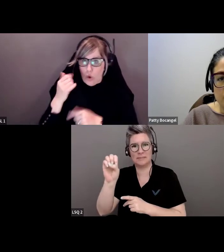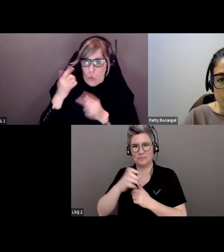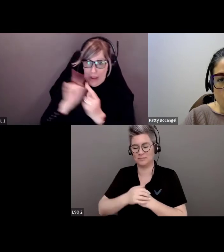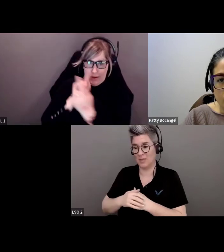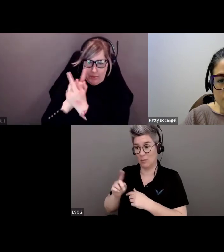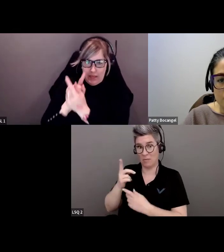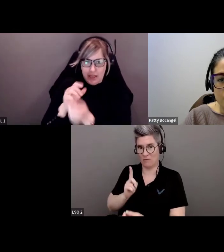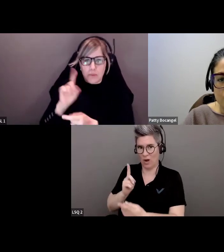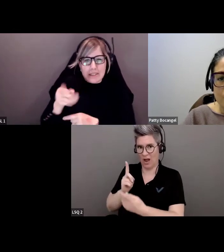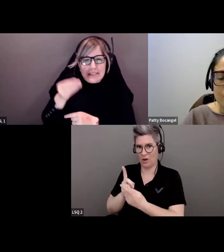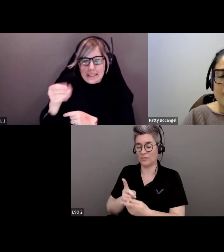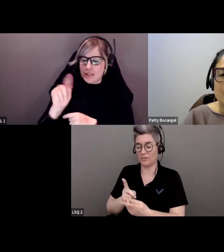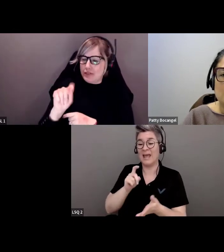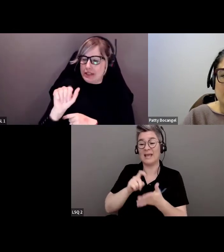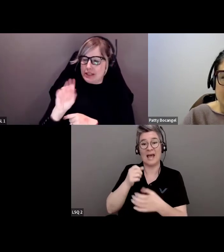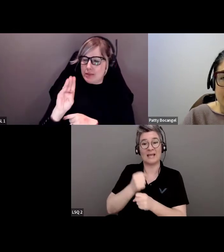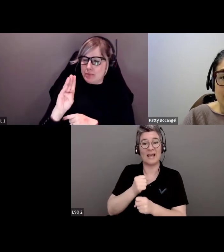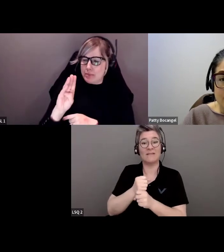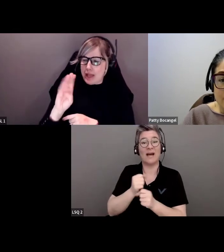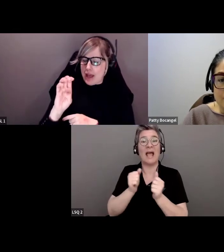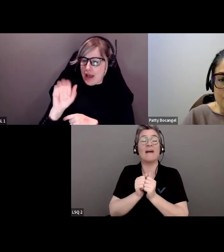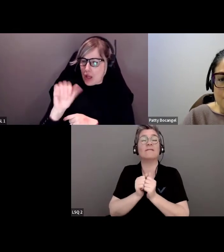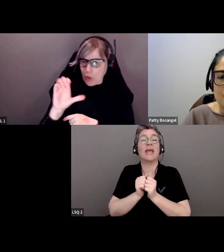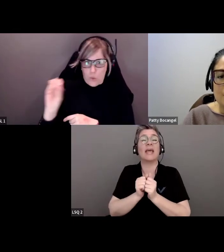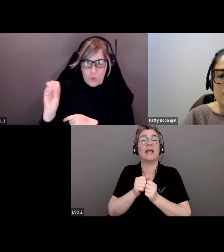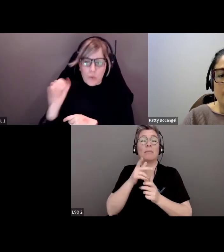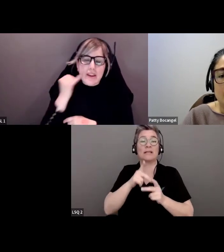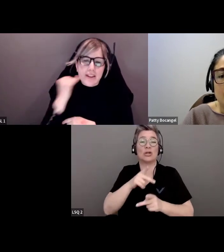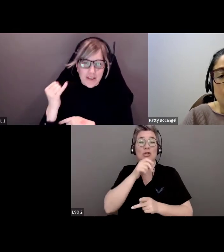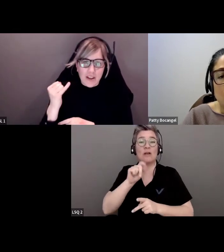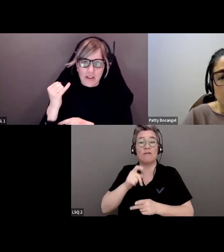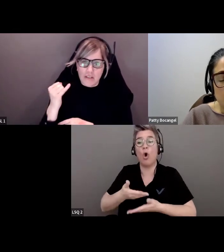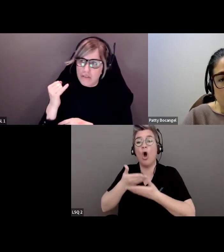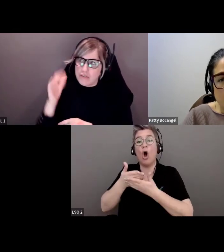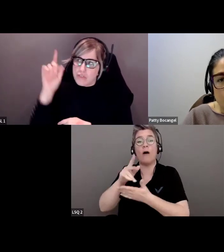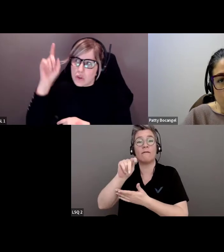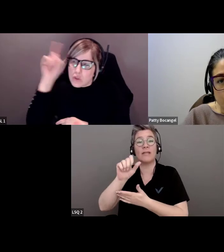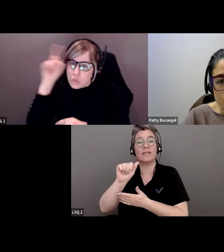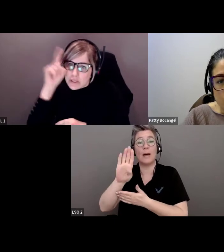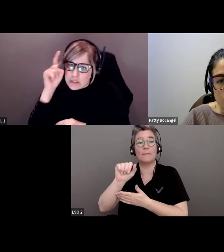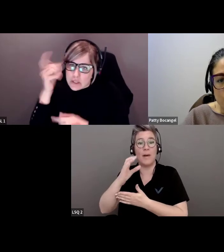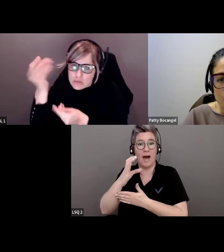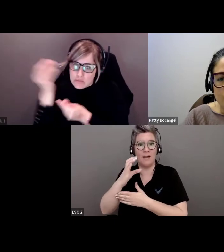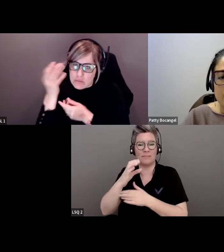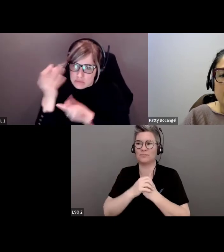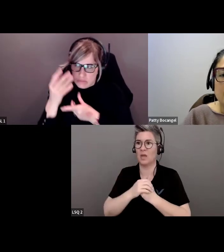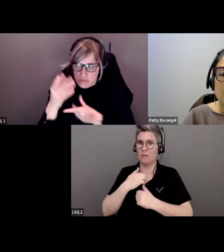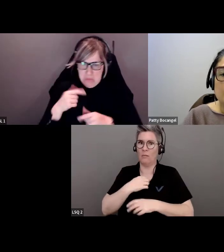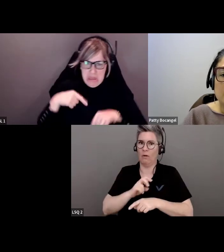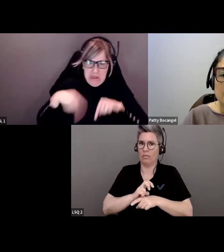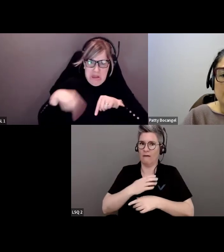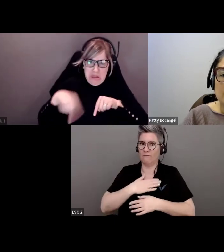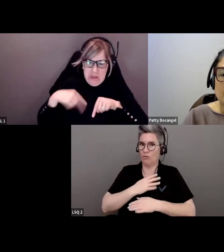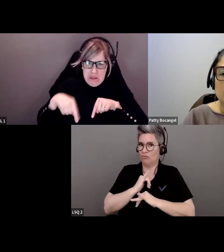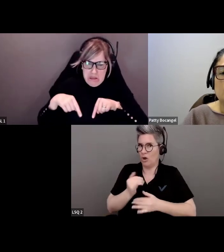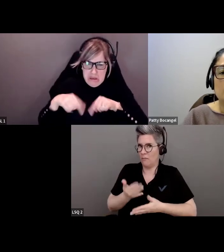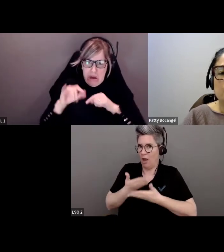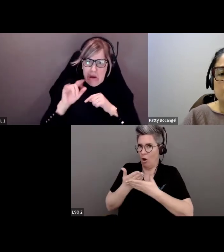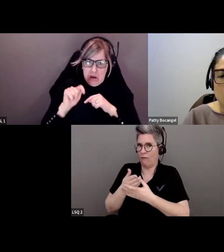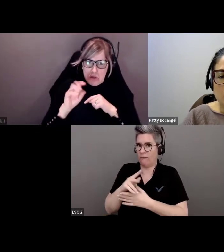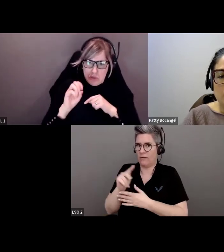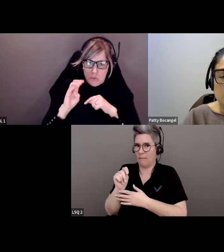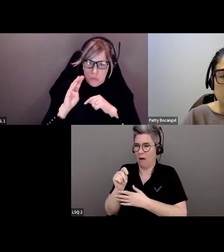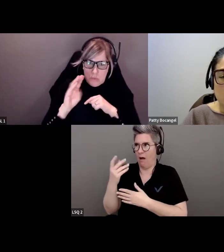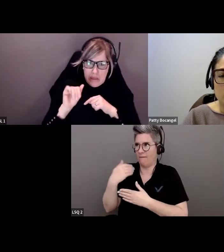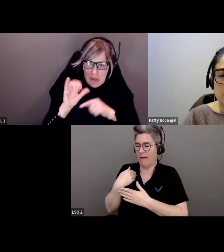avec un aîné, il faut leur offrir du tabac en contrepartie de leur connaissance. J'étais nerveuse car je n'avais jamais offert de tabac